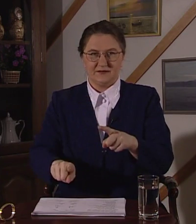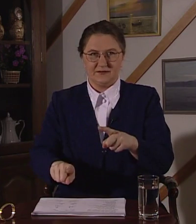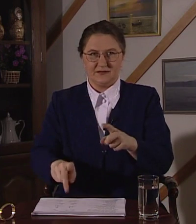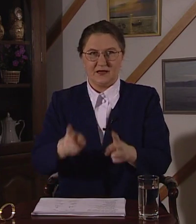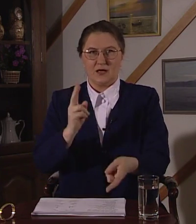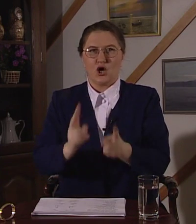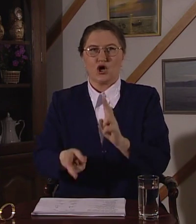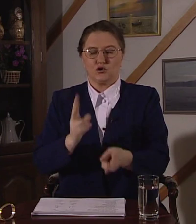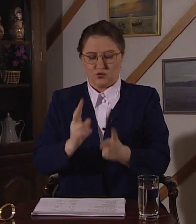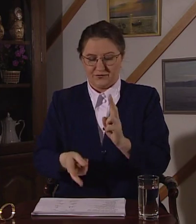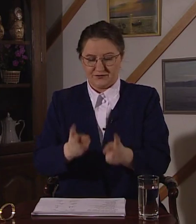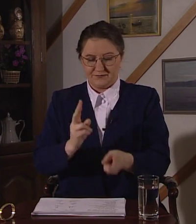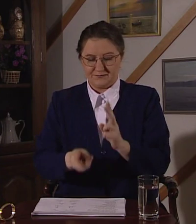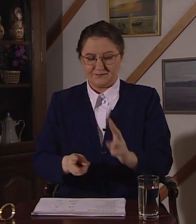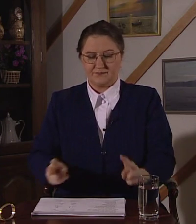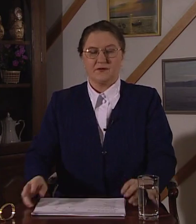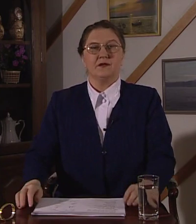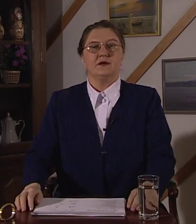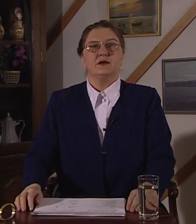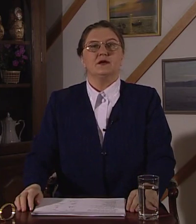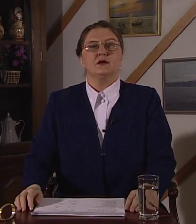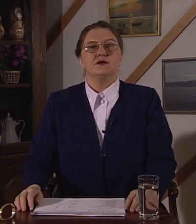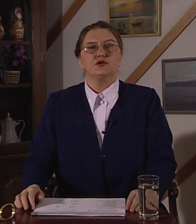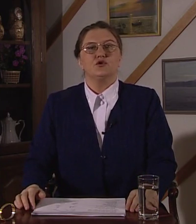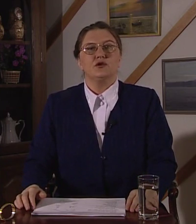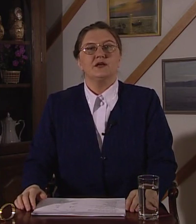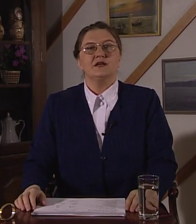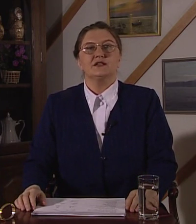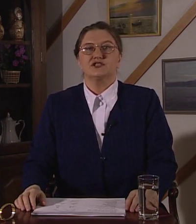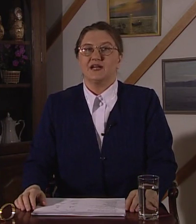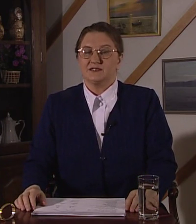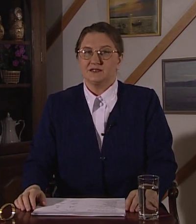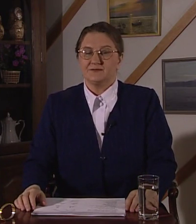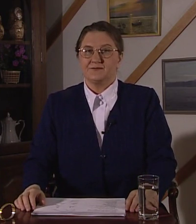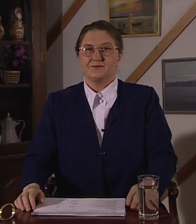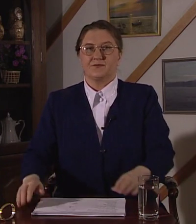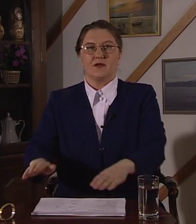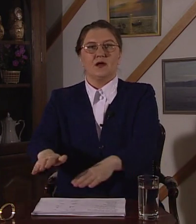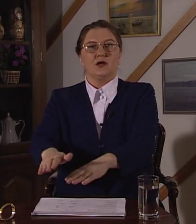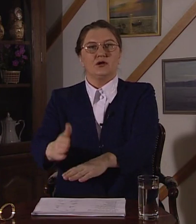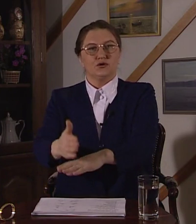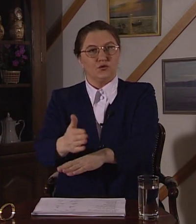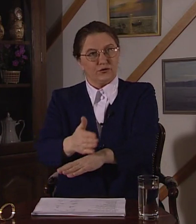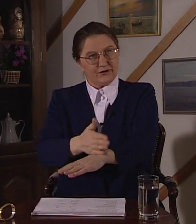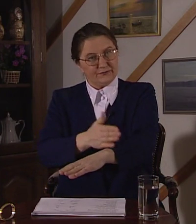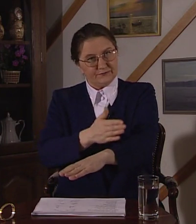готовить. Долго ждать. Долго ждать.